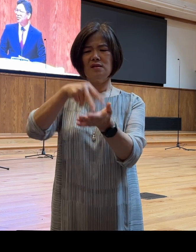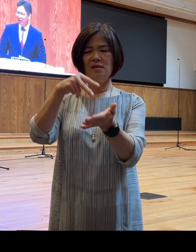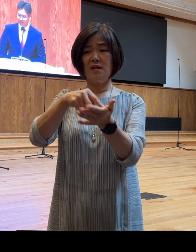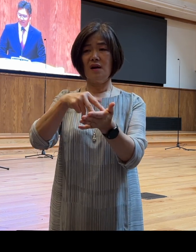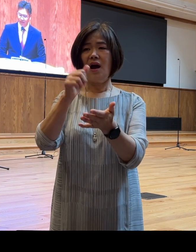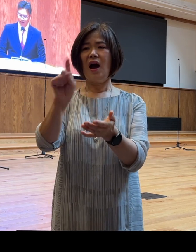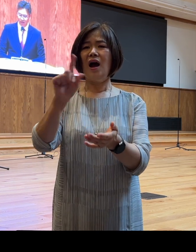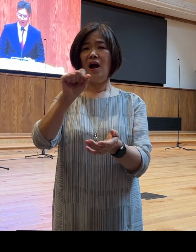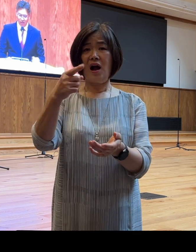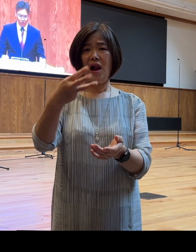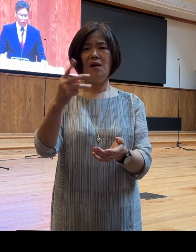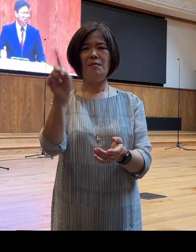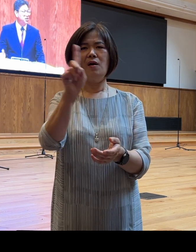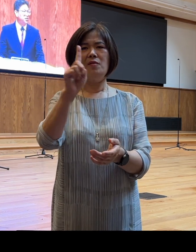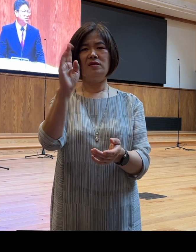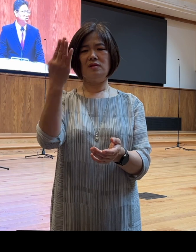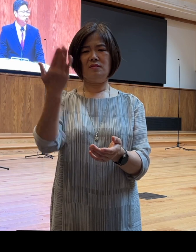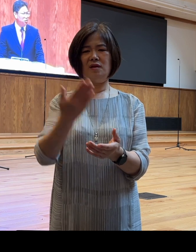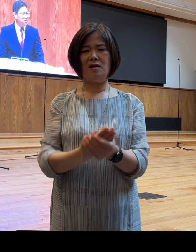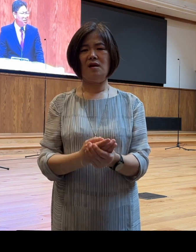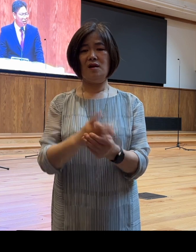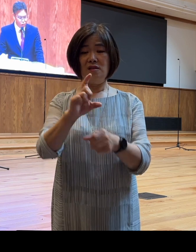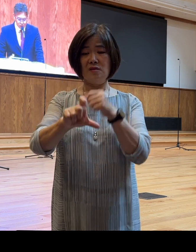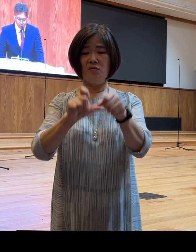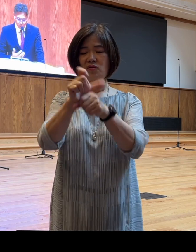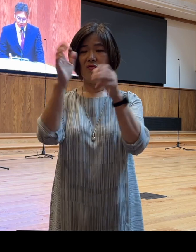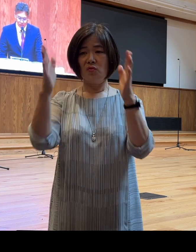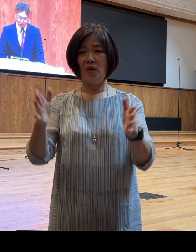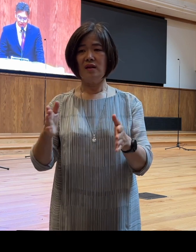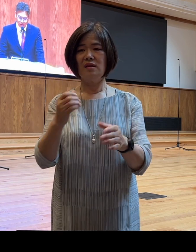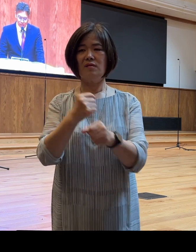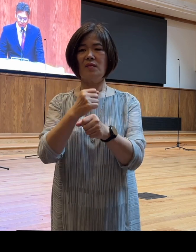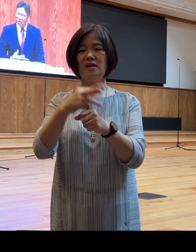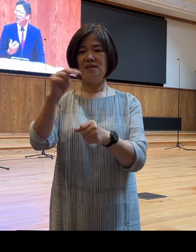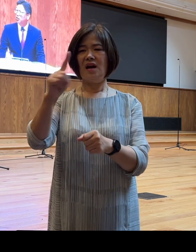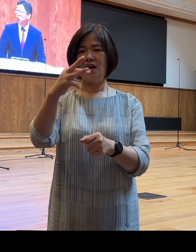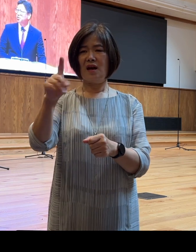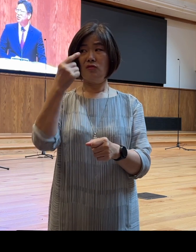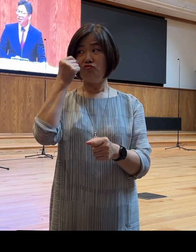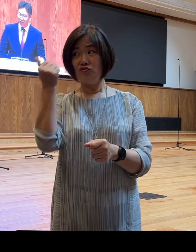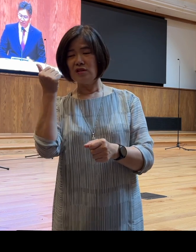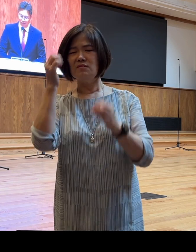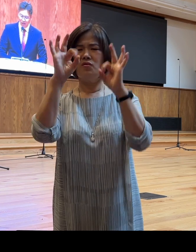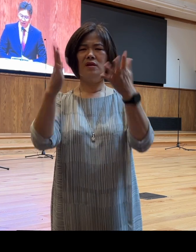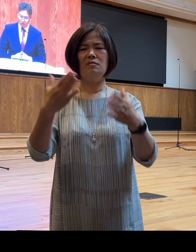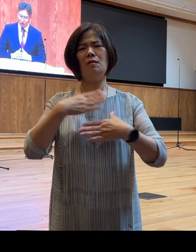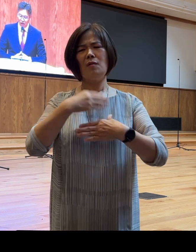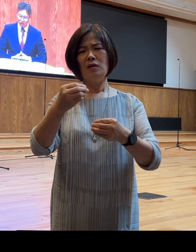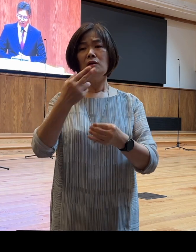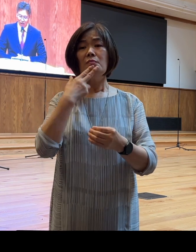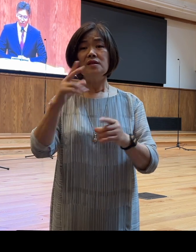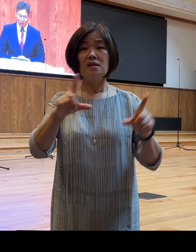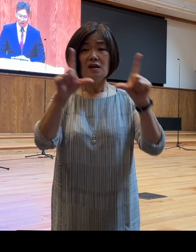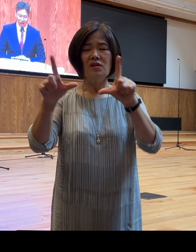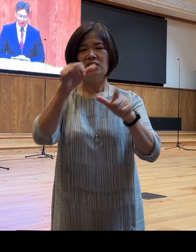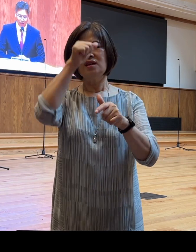15년 이상 주인이었던 사라의 눈치를 보면서 편안함 없이 살았던 그녀의 인생 가운데 정말